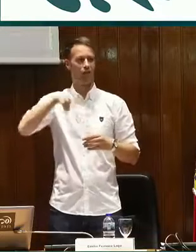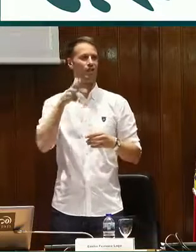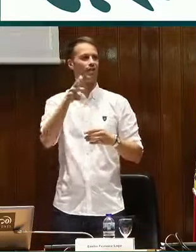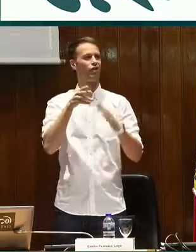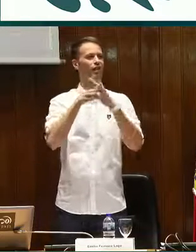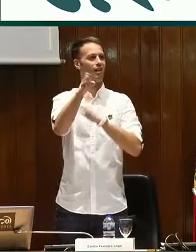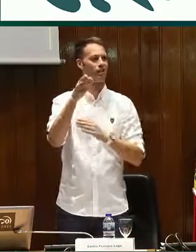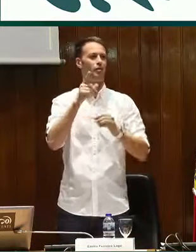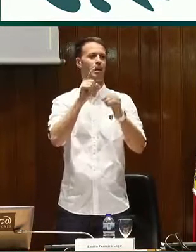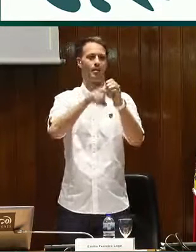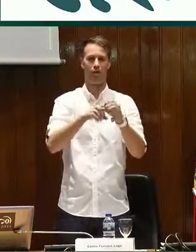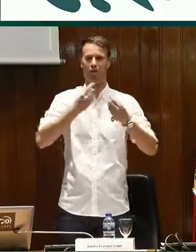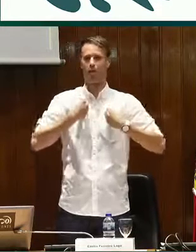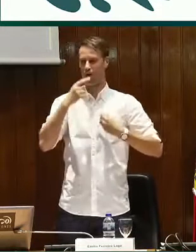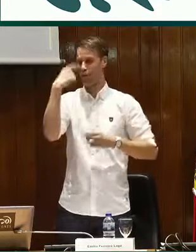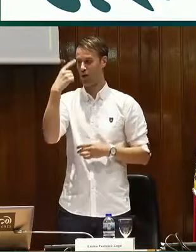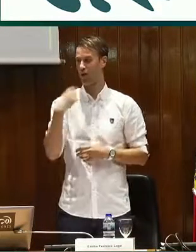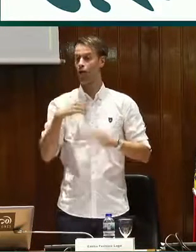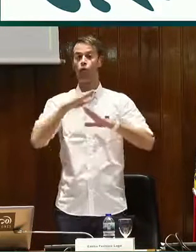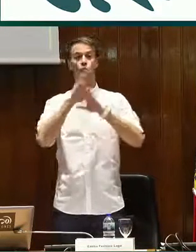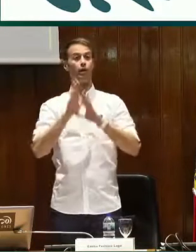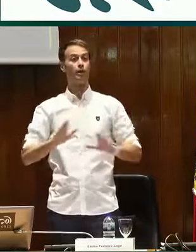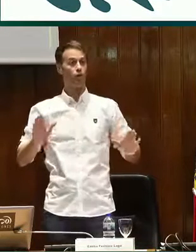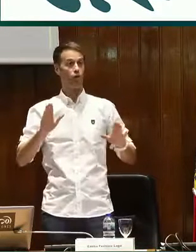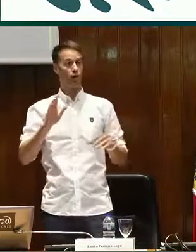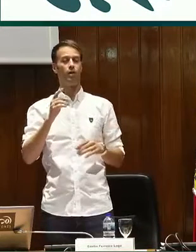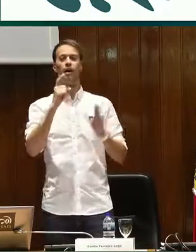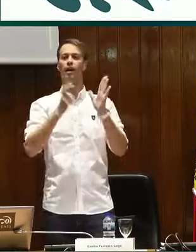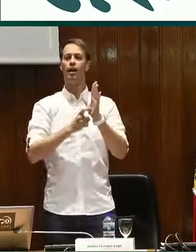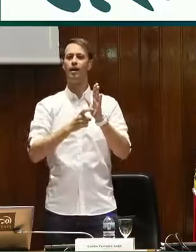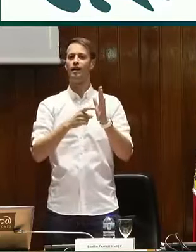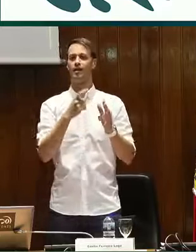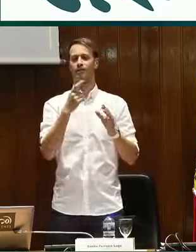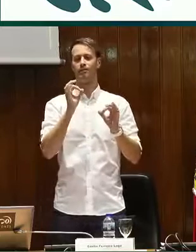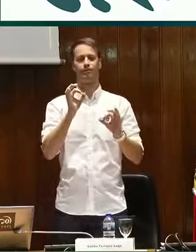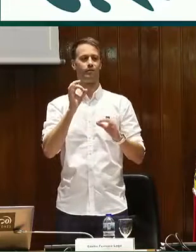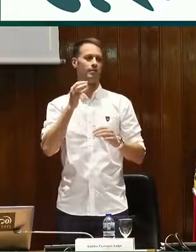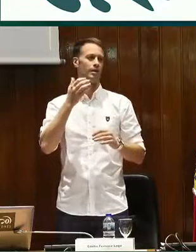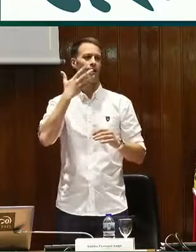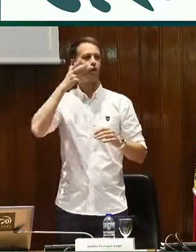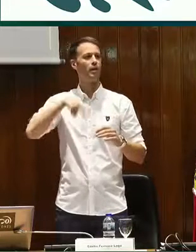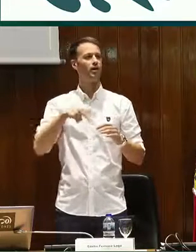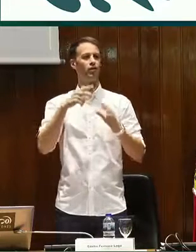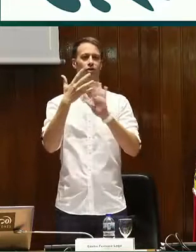en la que también se reconoce el derecho de acceso y participación en la vida cultural de las personas sordas. Y por último,